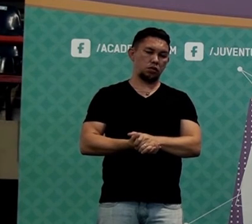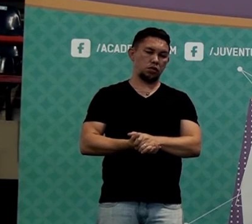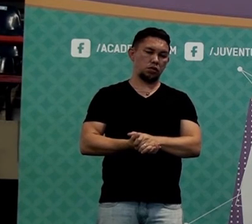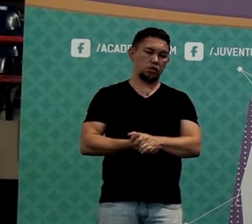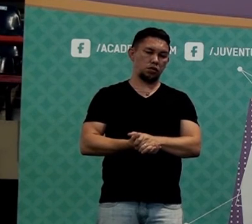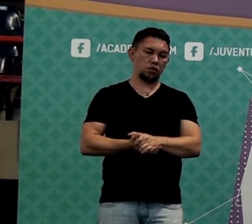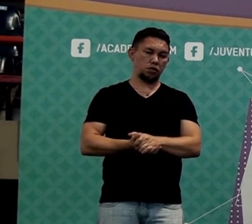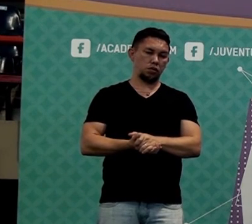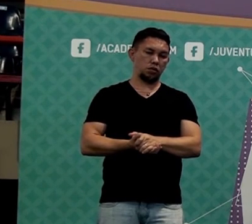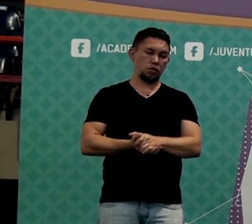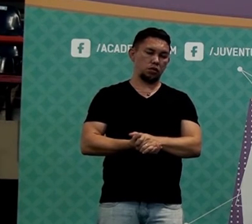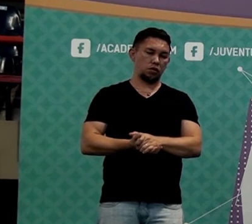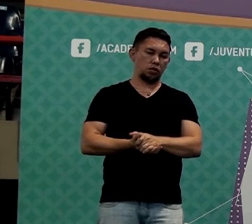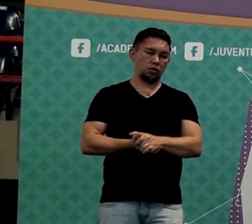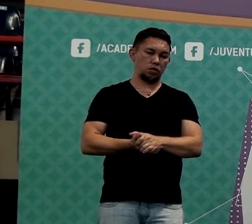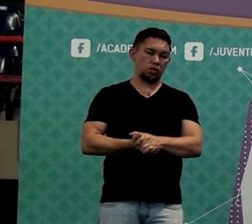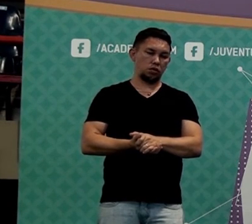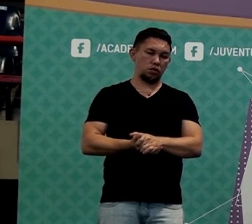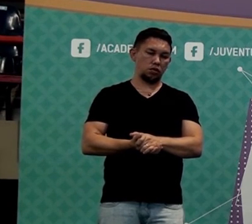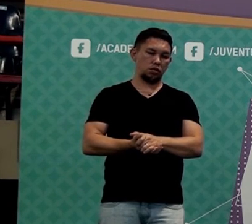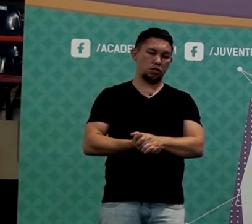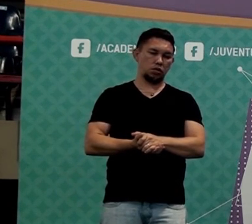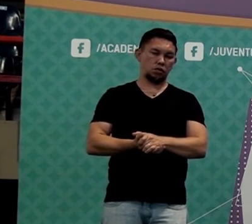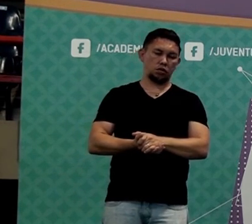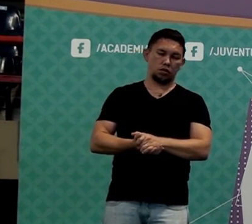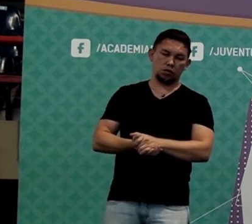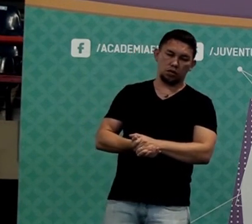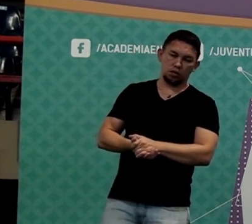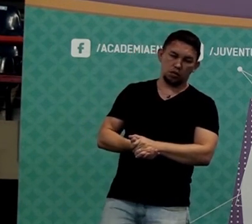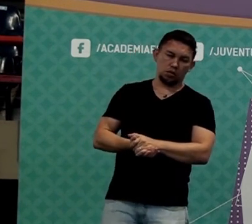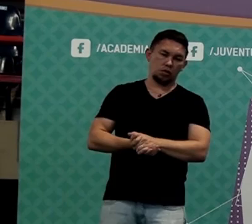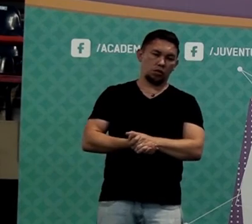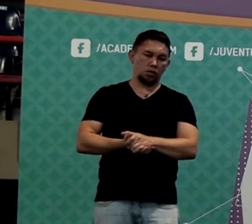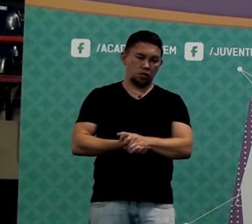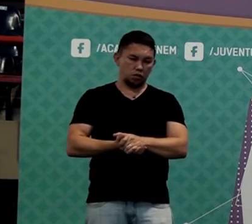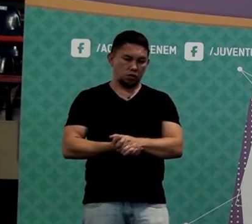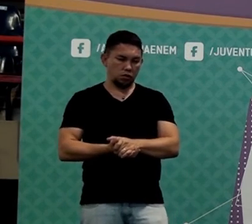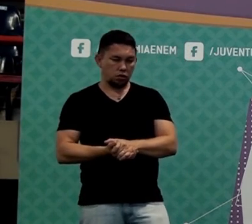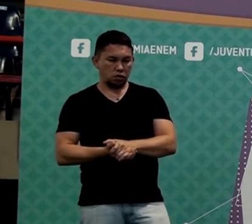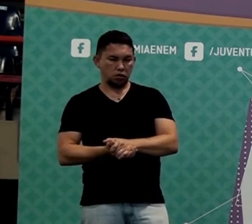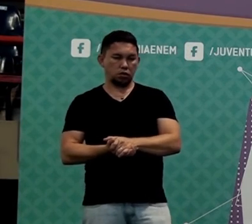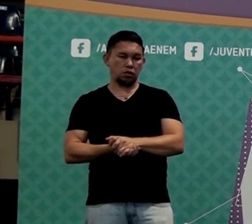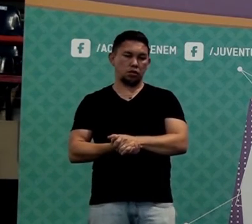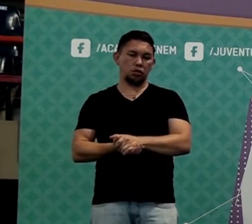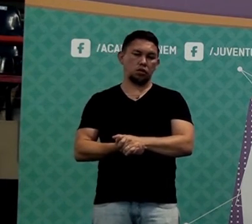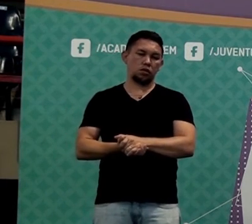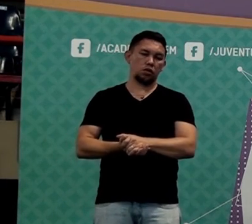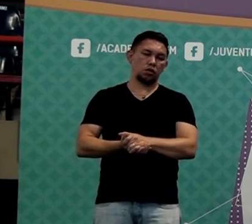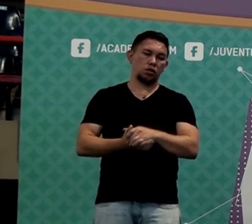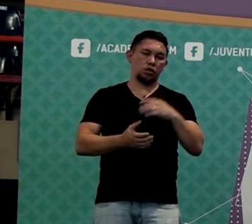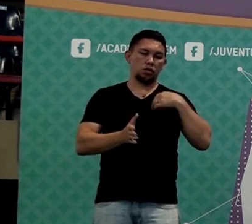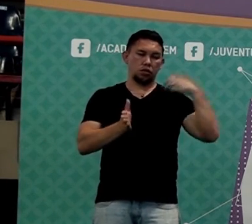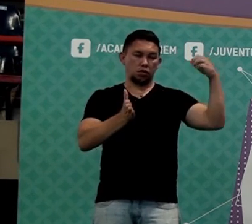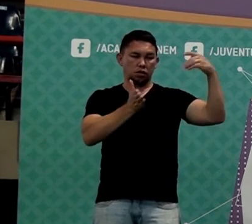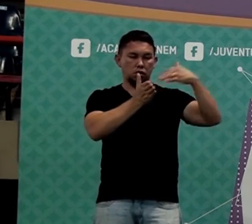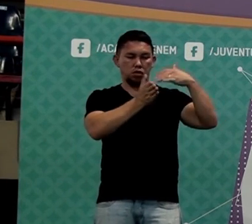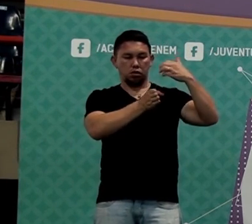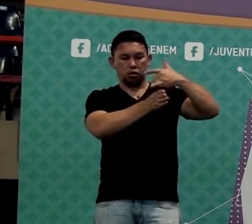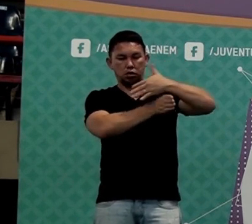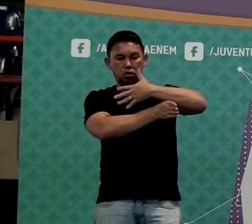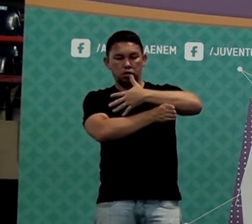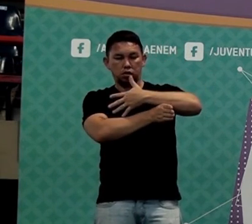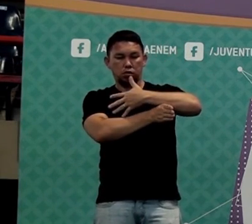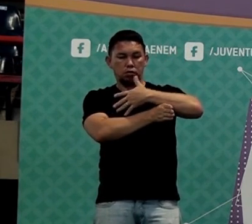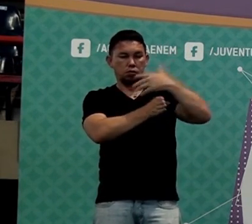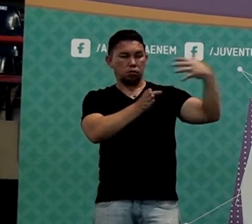deixou de passar? É ou não é, pessoal? Aí, ó, 45% é quanto tá passando de